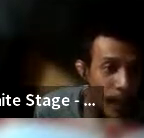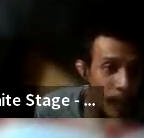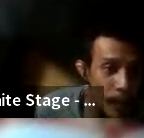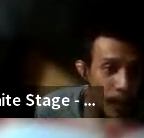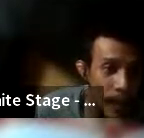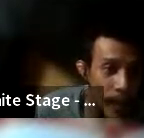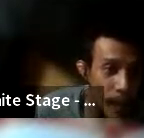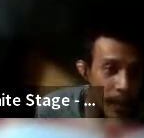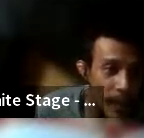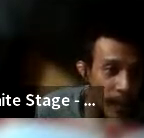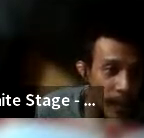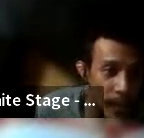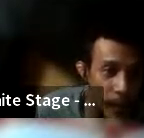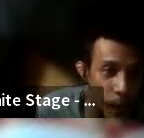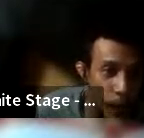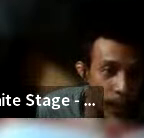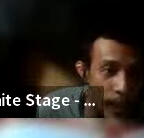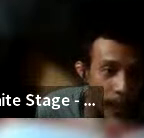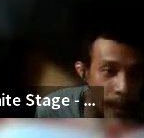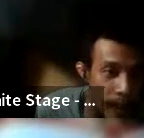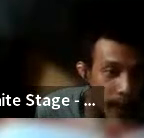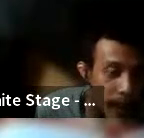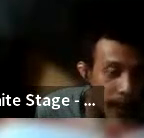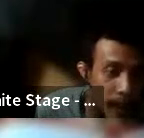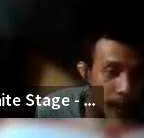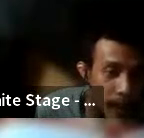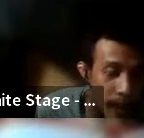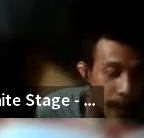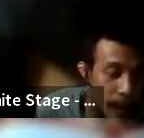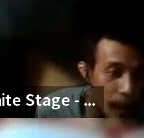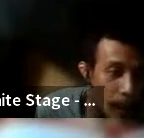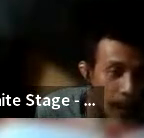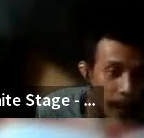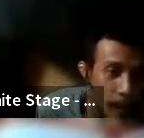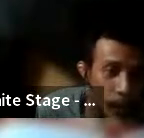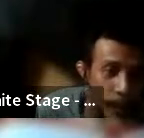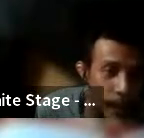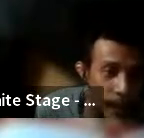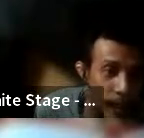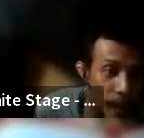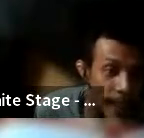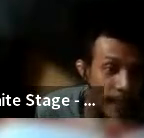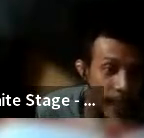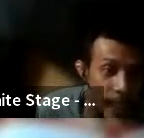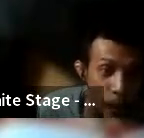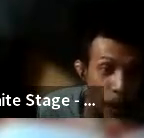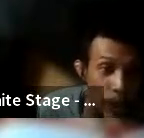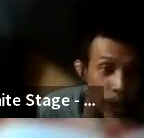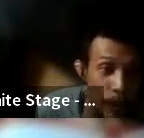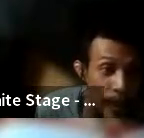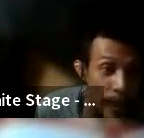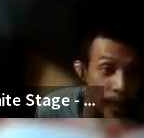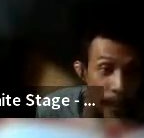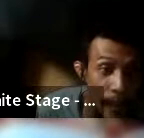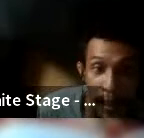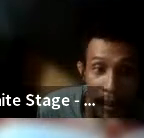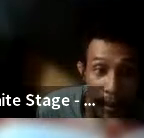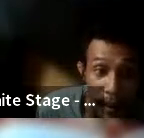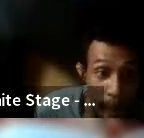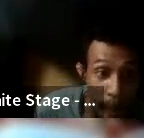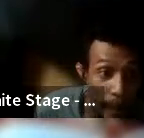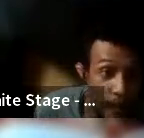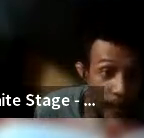anak-anak muda itu lebih lebih senang jadi volunteer dan apa namanya untuk di fase emergency response bukan di